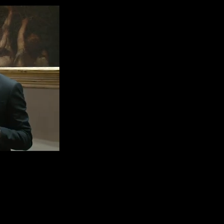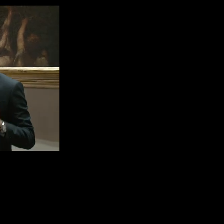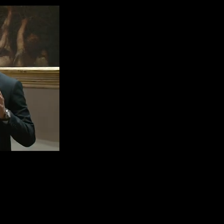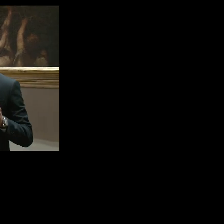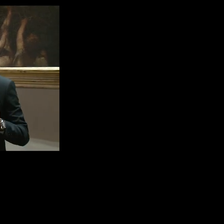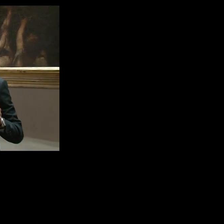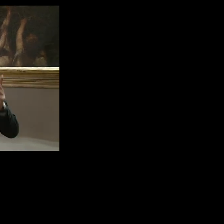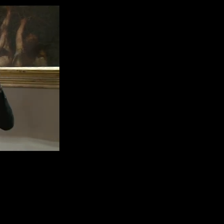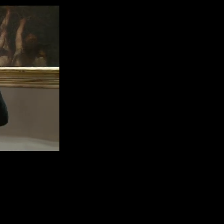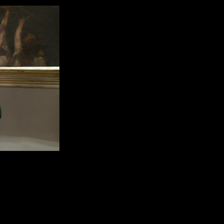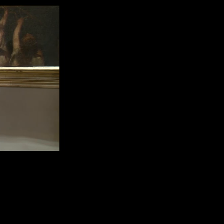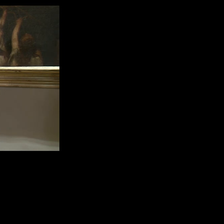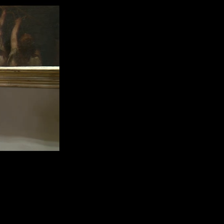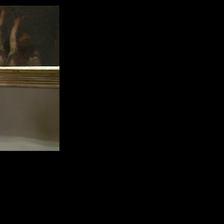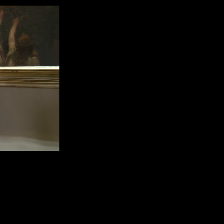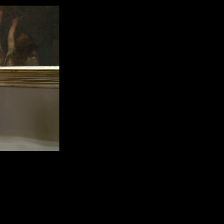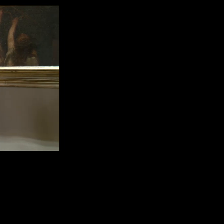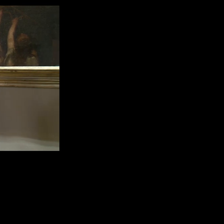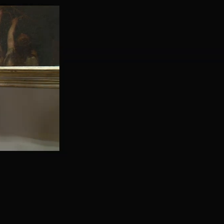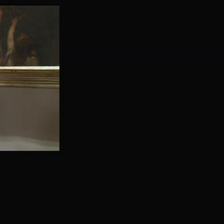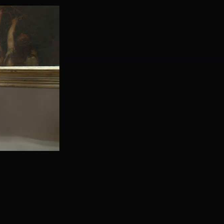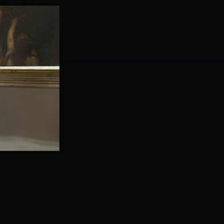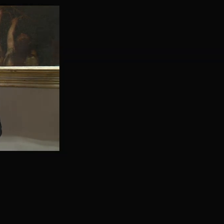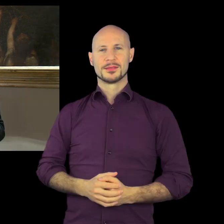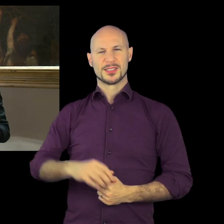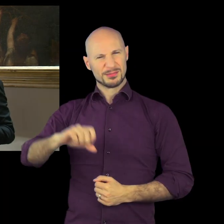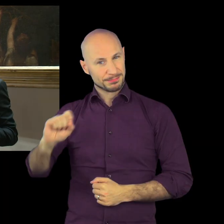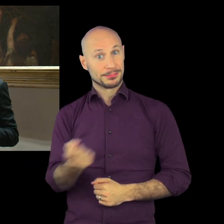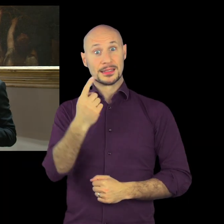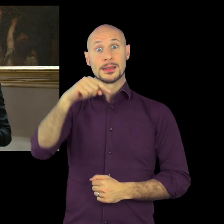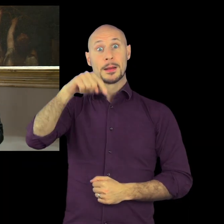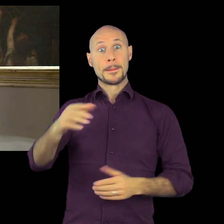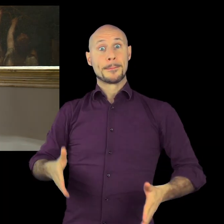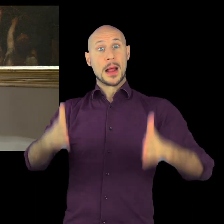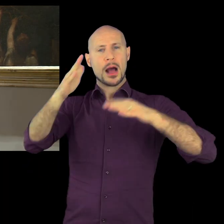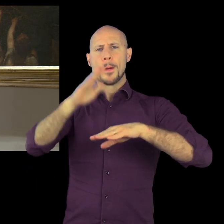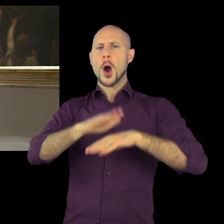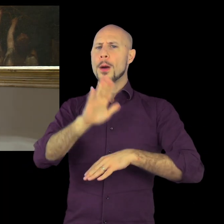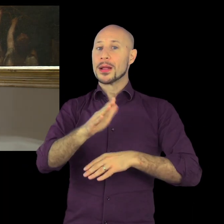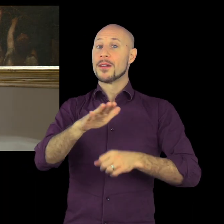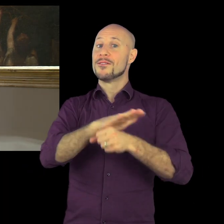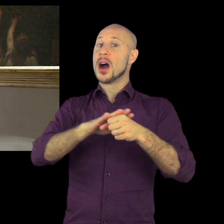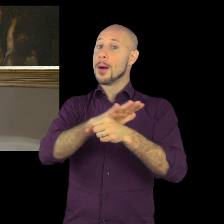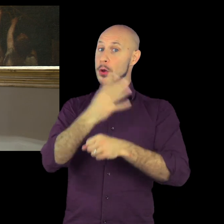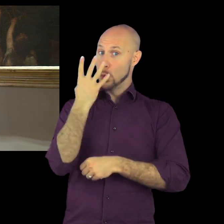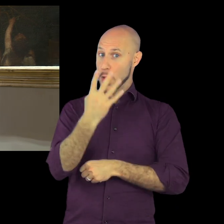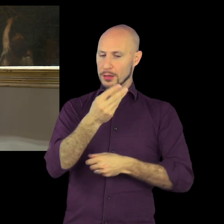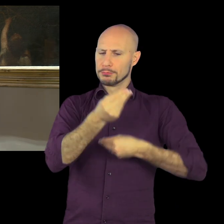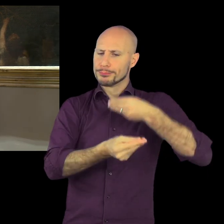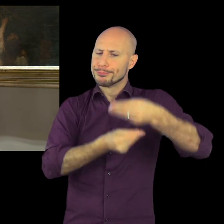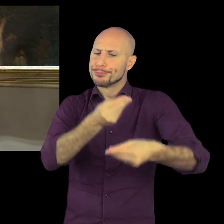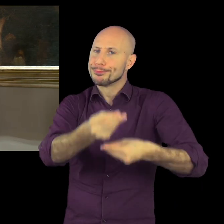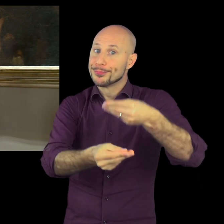questa sala risiede nei quattro stemmi araldici che compaiono lungo i quattro angoli della stanza,